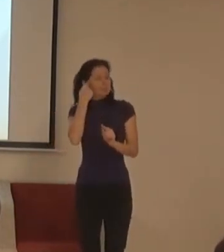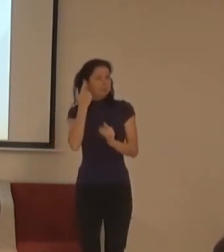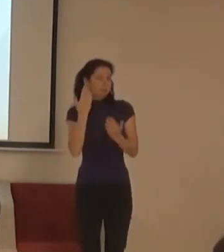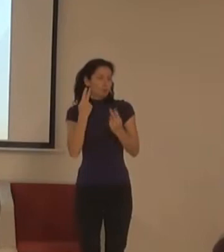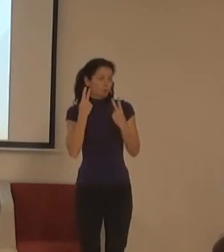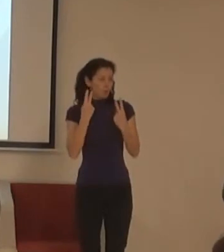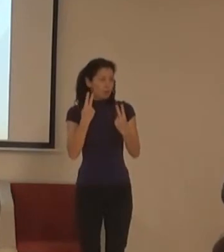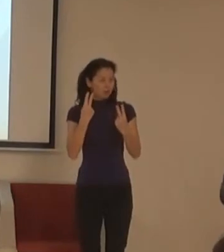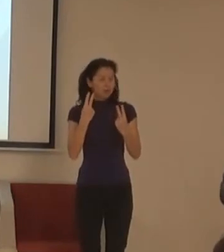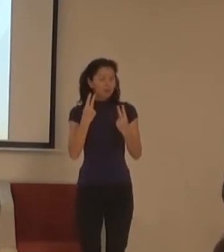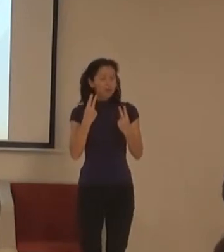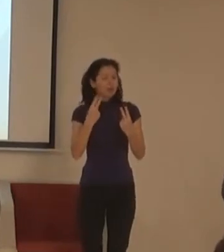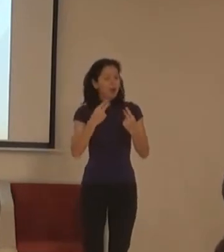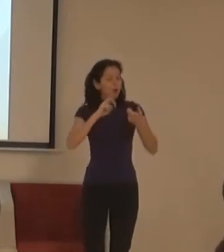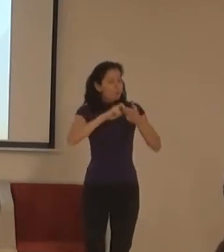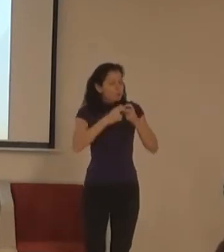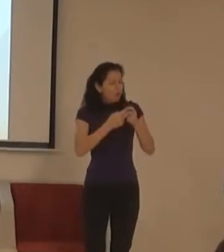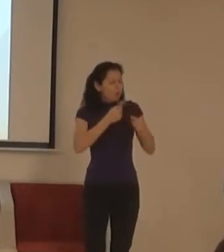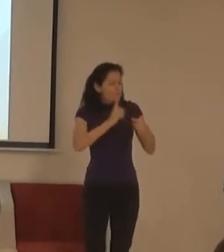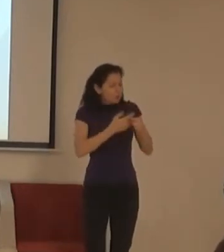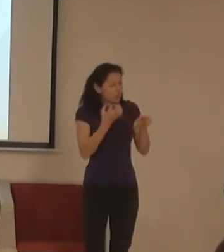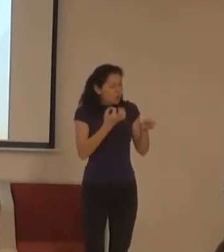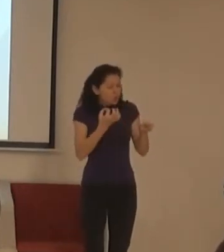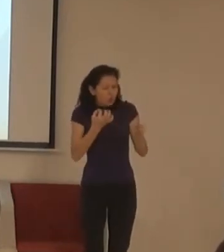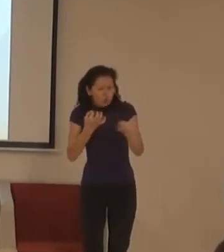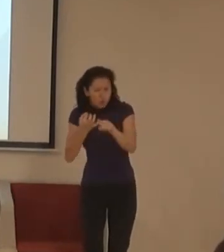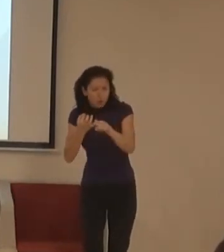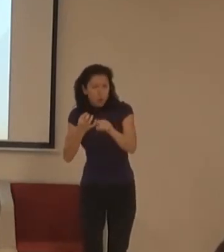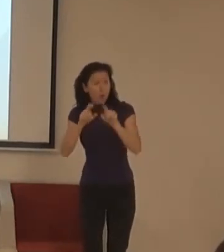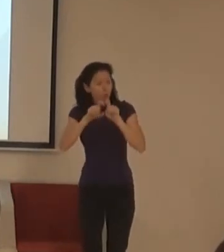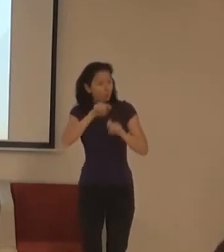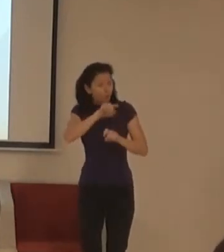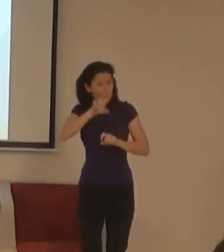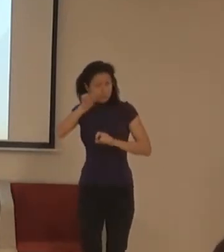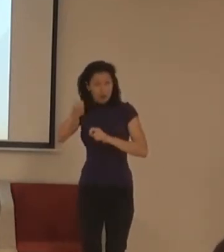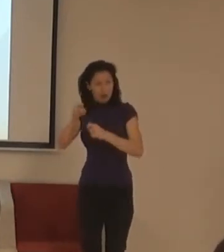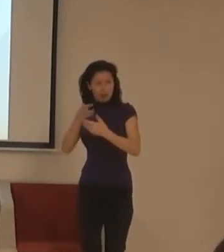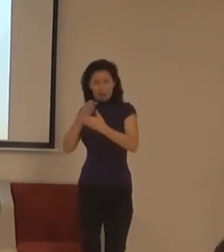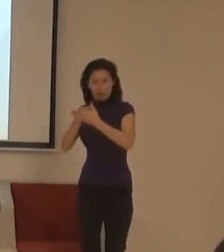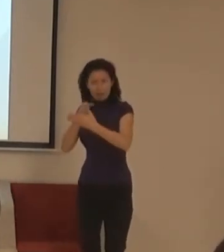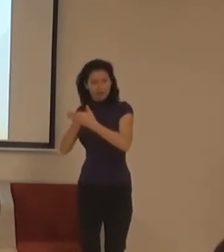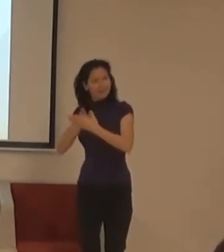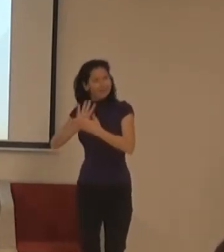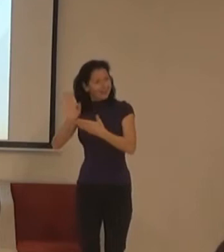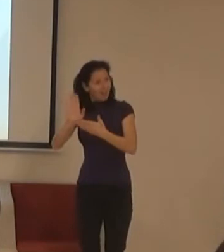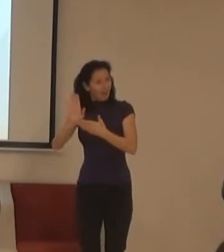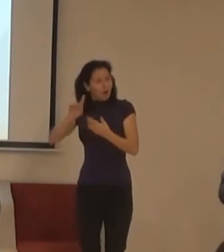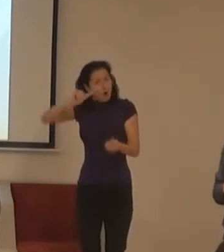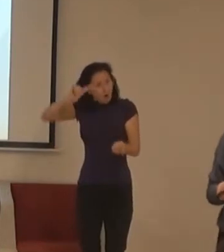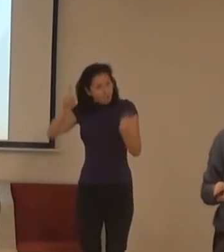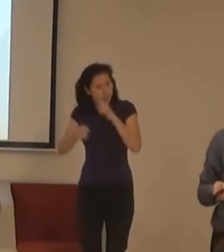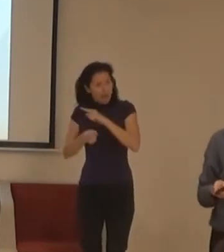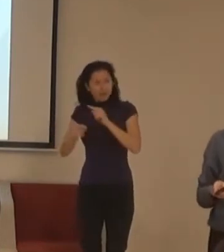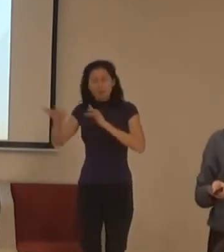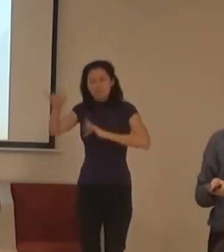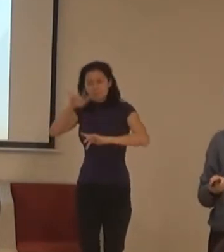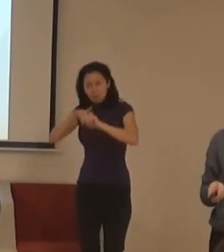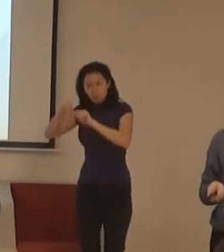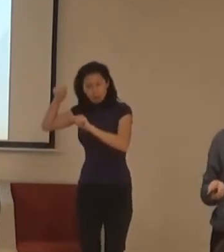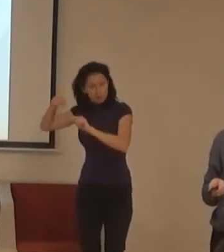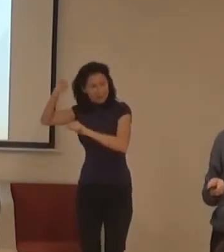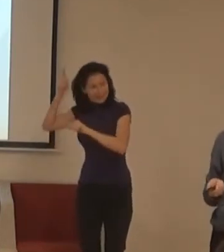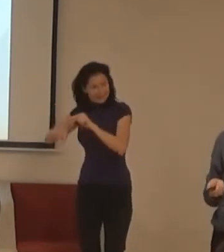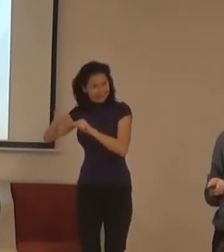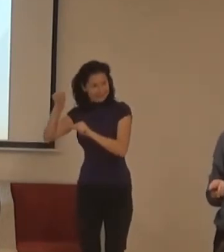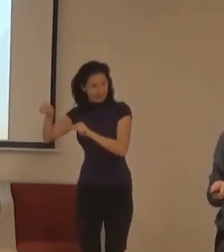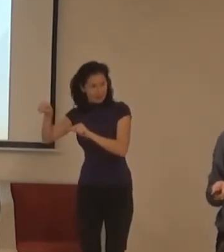bariéru hrozně často nemůže to postižení, ta diagnóza, ale to prostředí, ve kterém se pohybujeme, jak